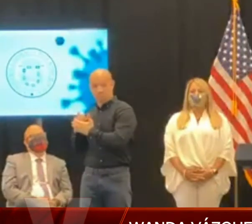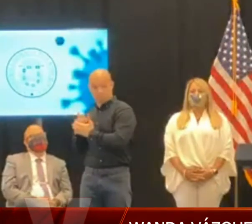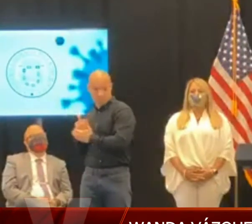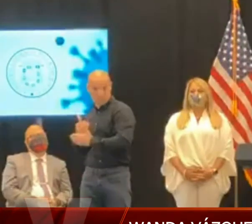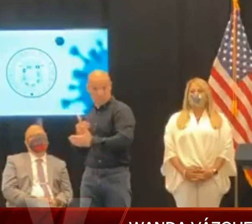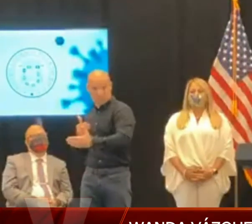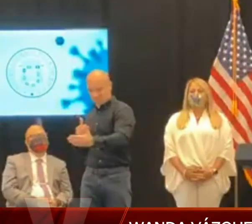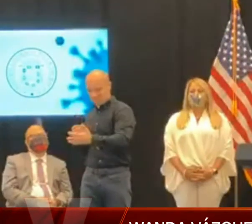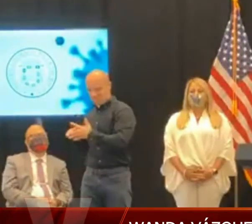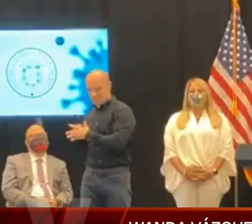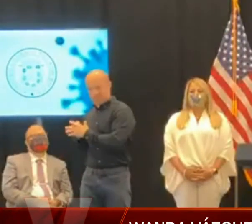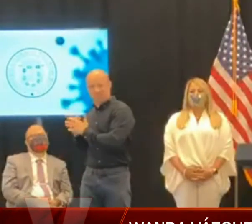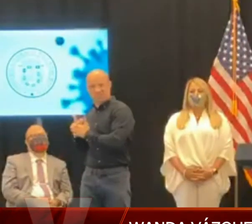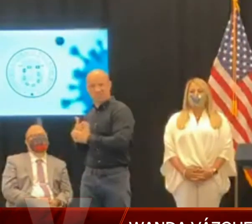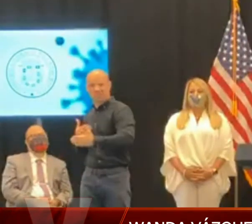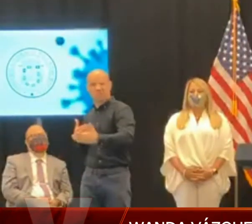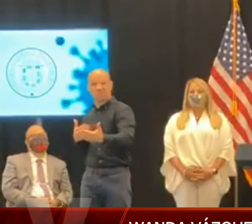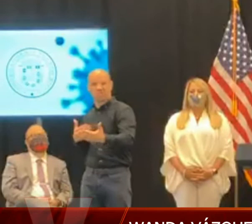Task Force Médico